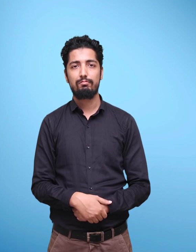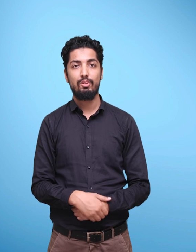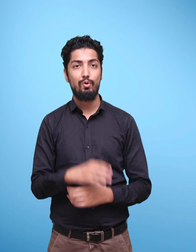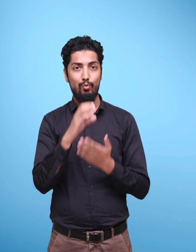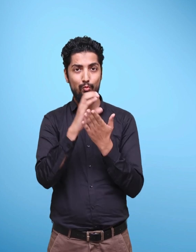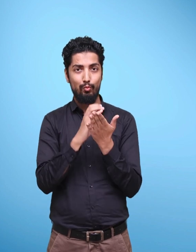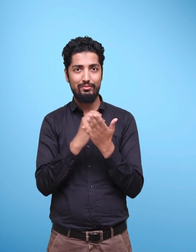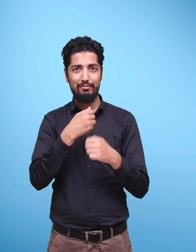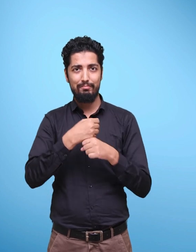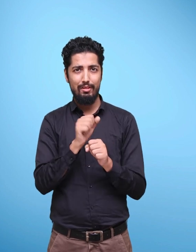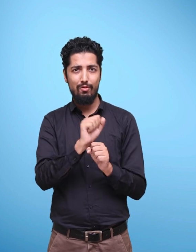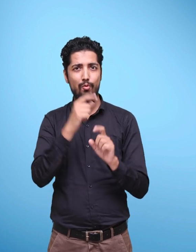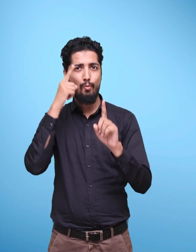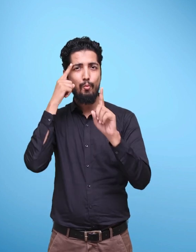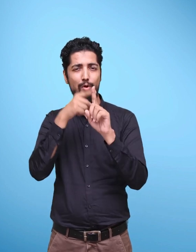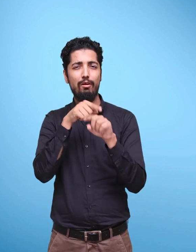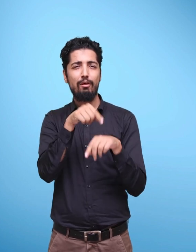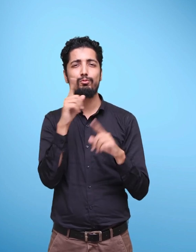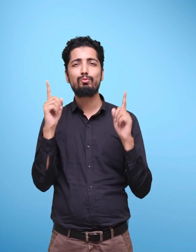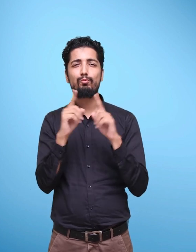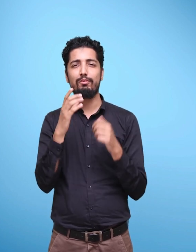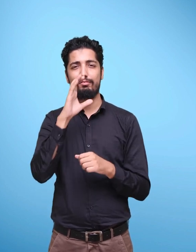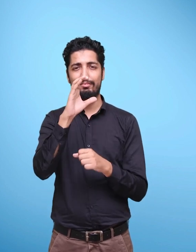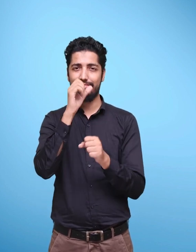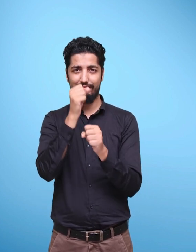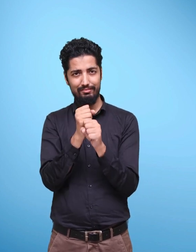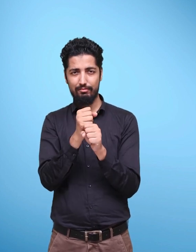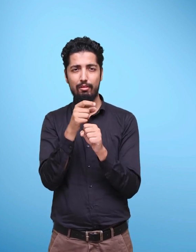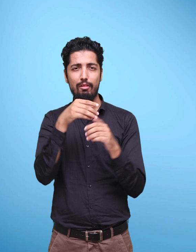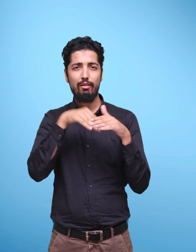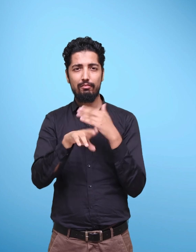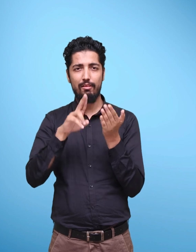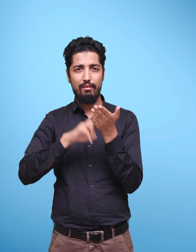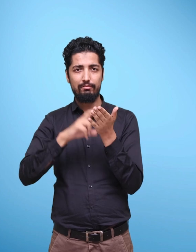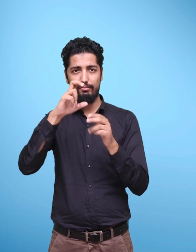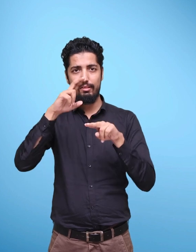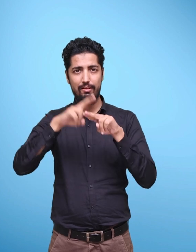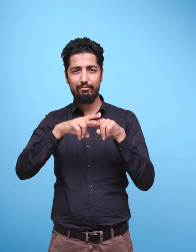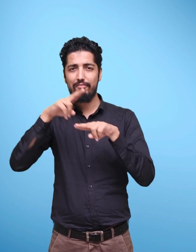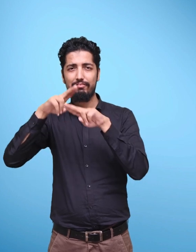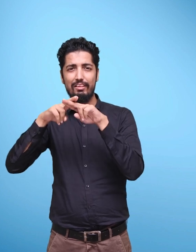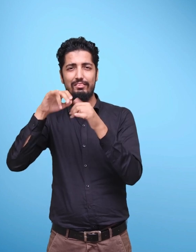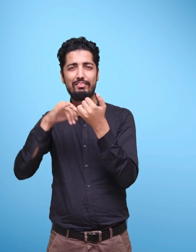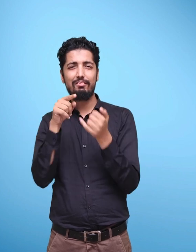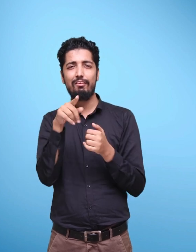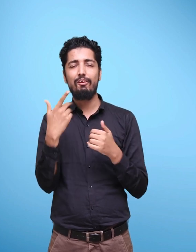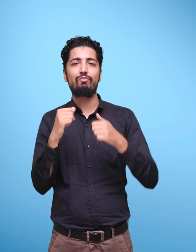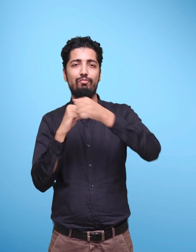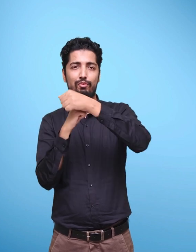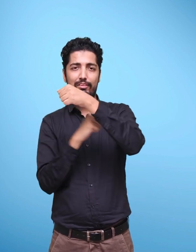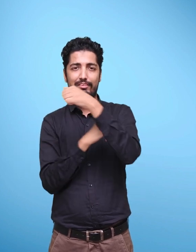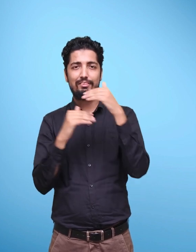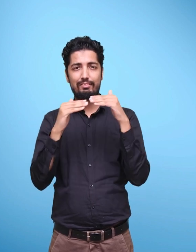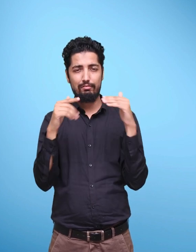The Curriculum Goals, CJ as mentioned in NCFFS, have been addressed in the